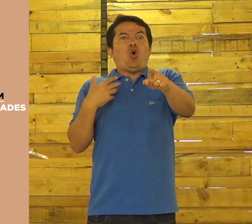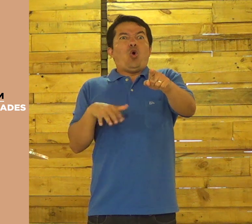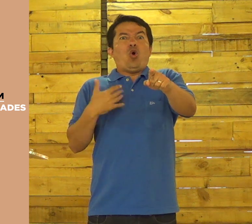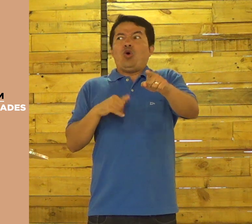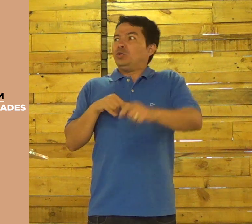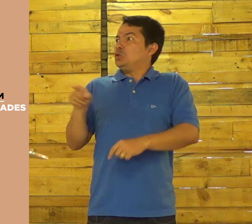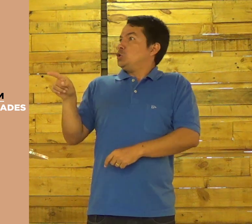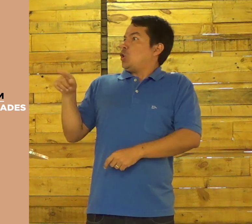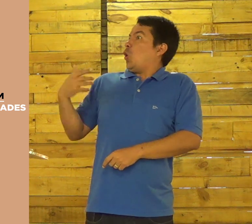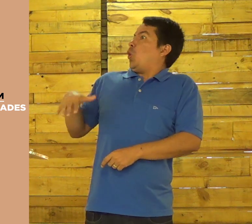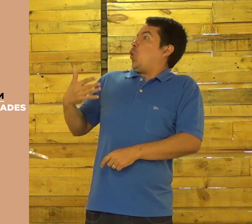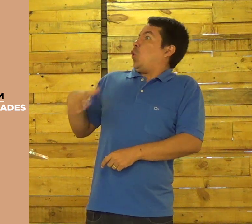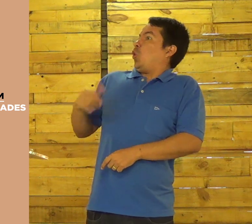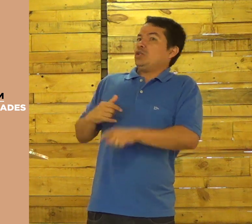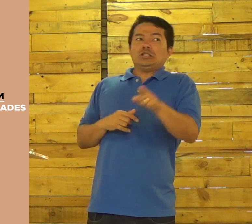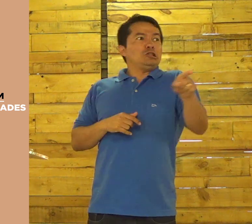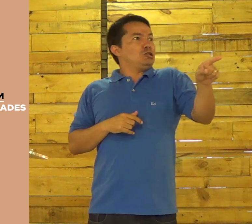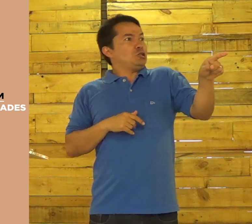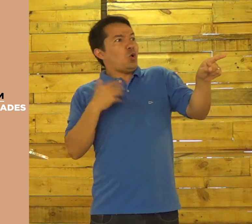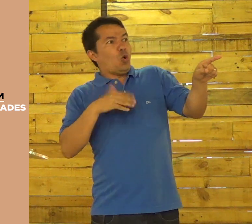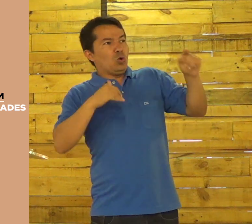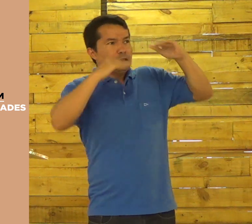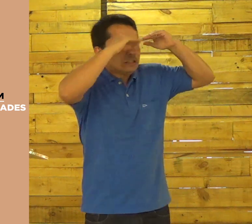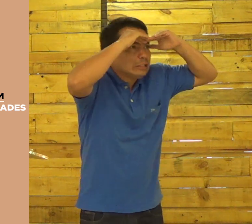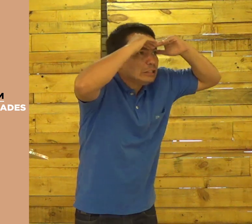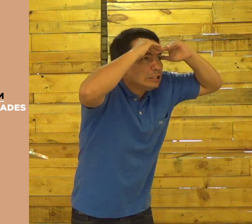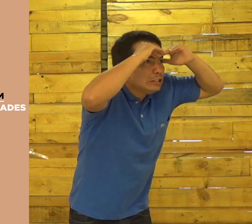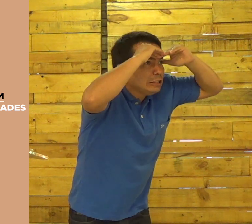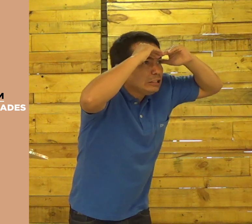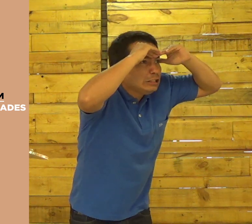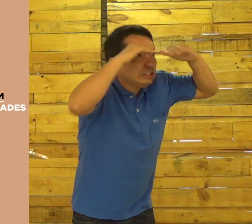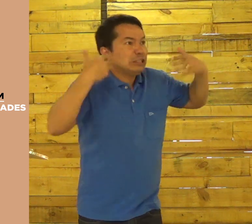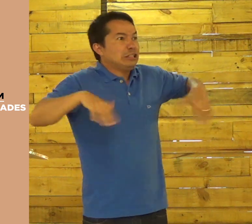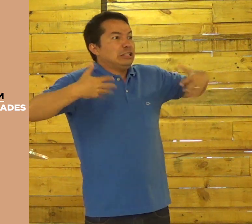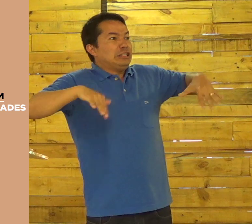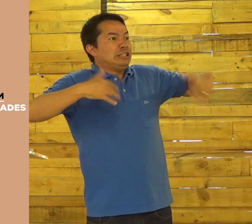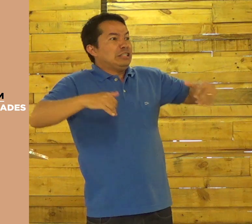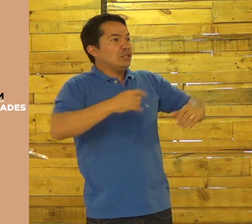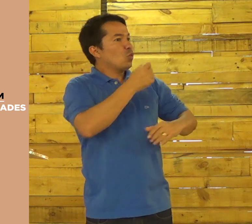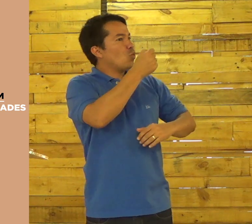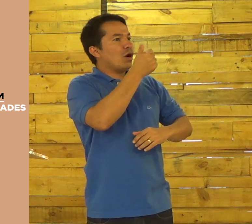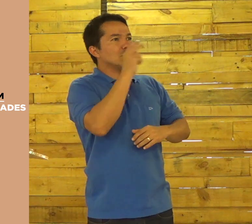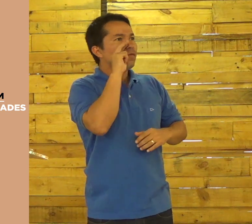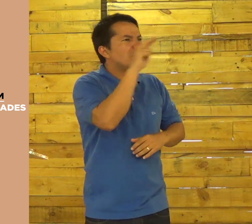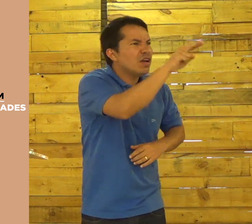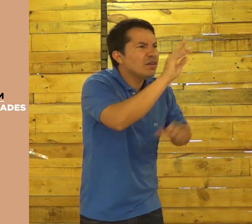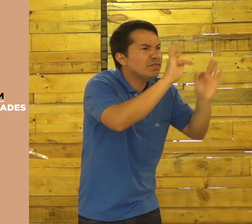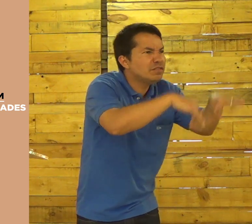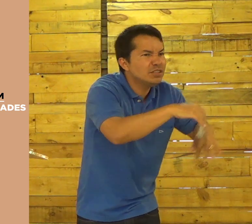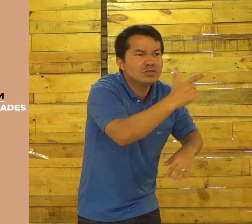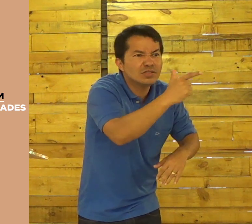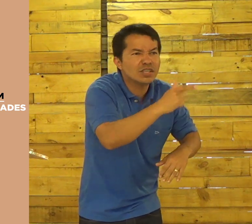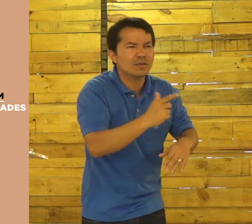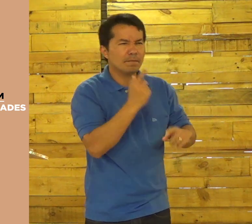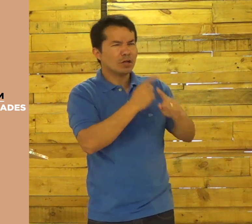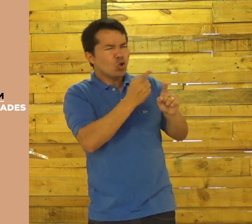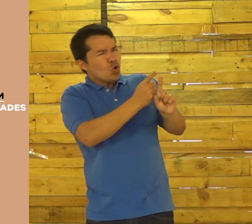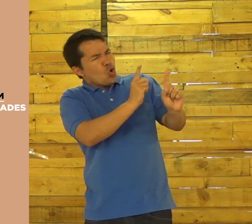lado. Realmente se parece com o mar. Você não consegue enxergar o sinal do outro